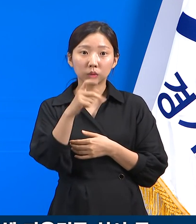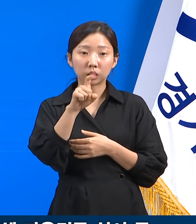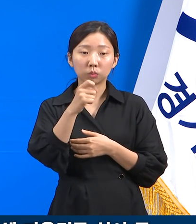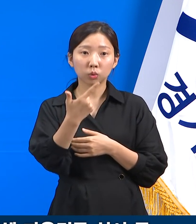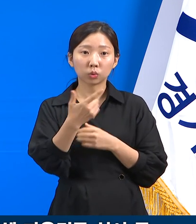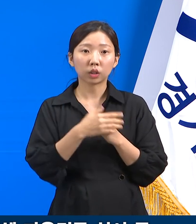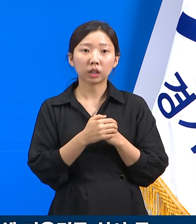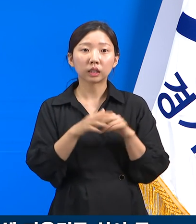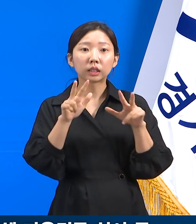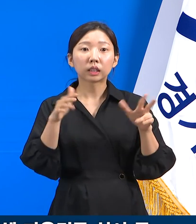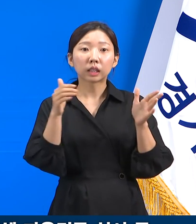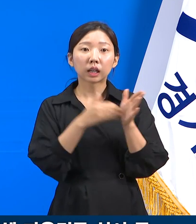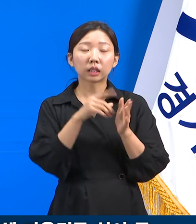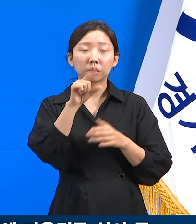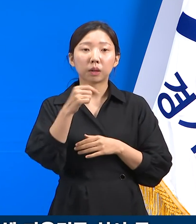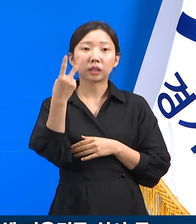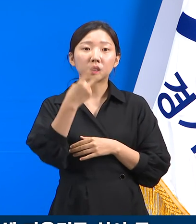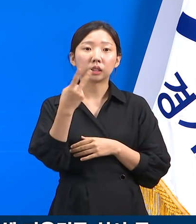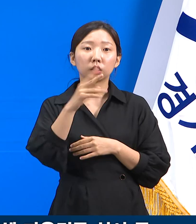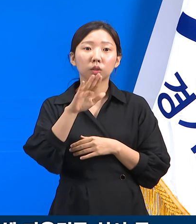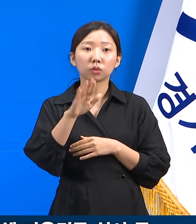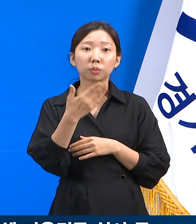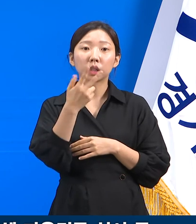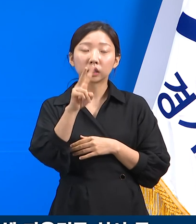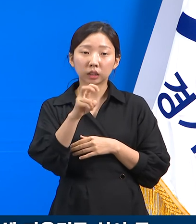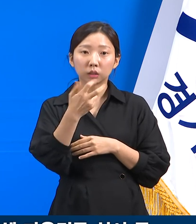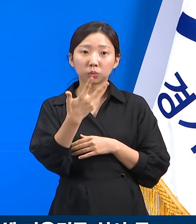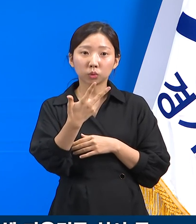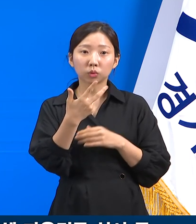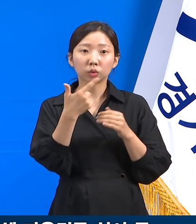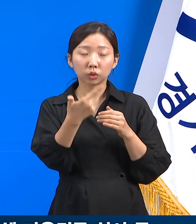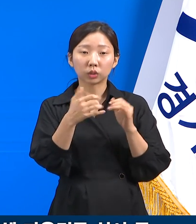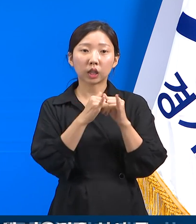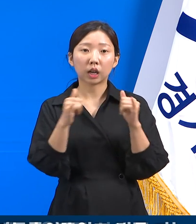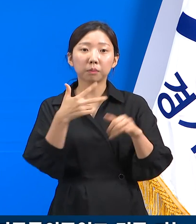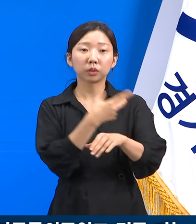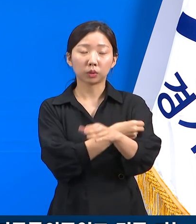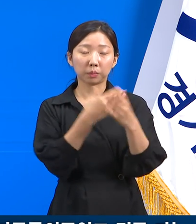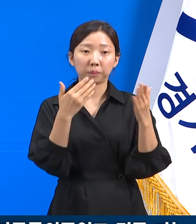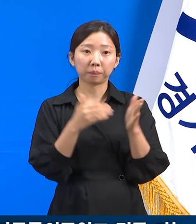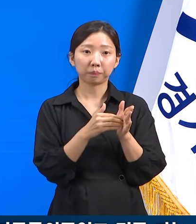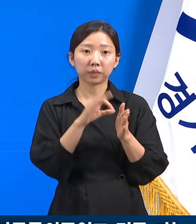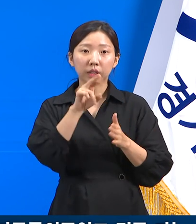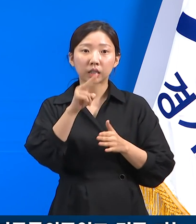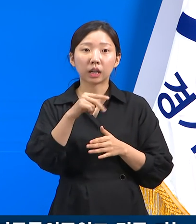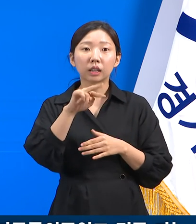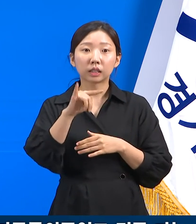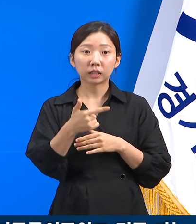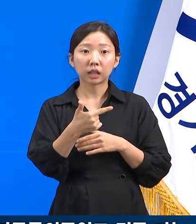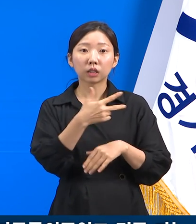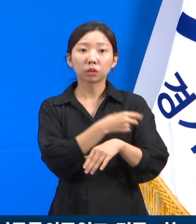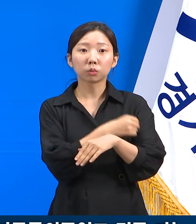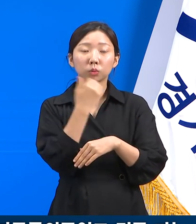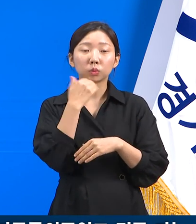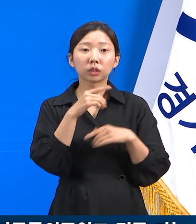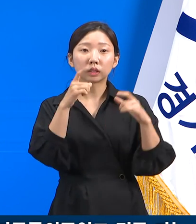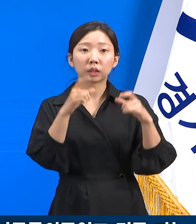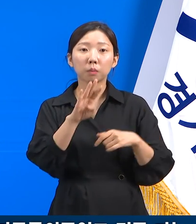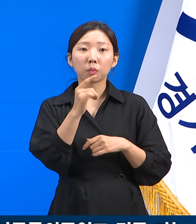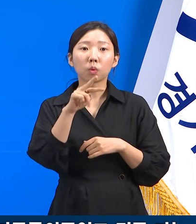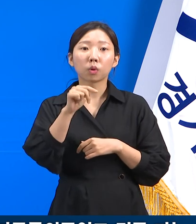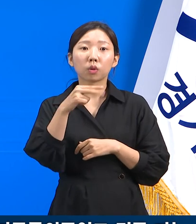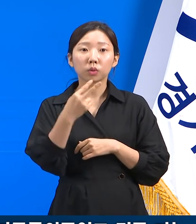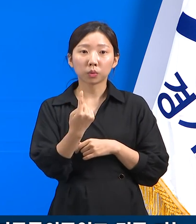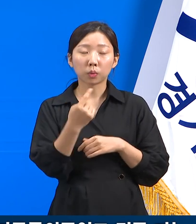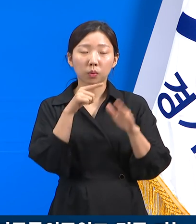현재까지 1만 2,976명이 접종을 완료했습니다. 얀센 자율 접종 대상자는 관할 보건소에 전학